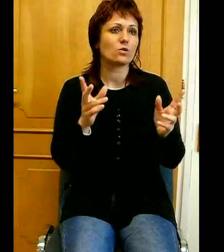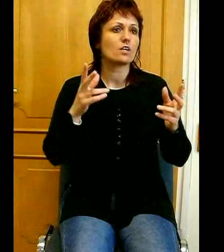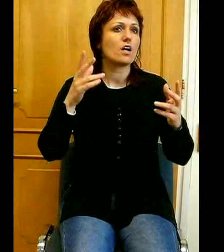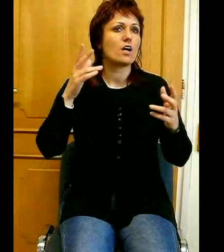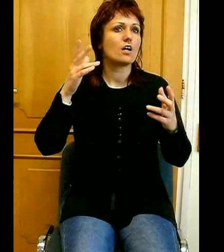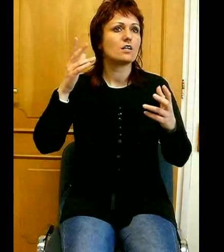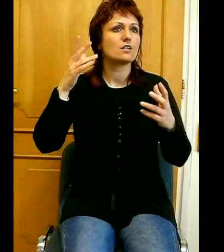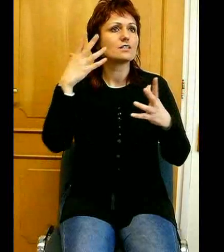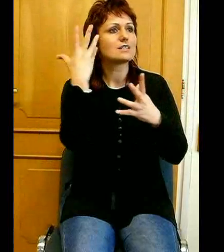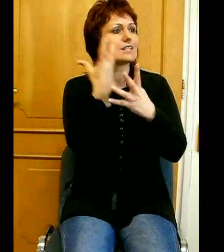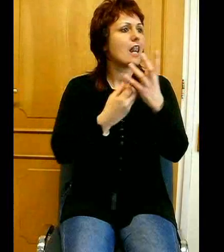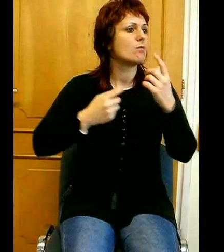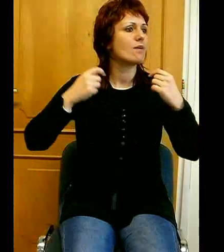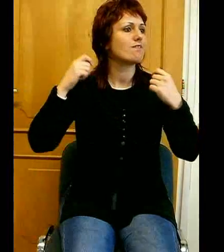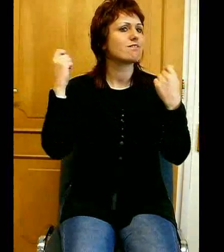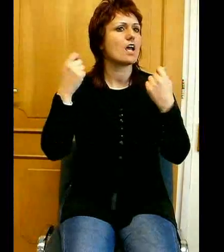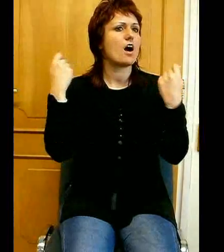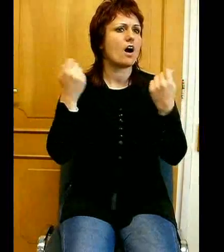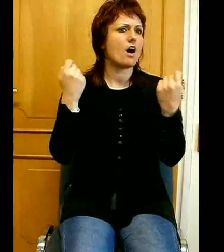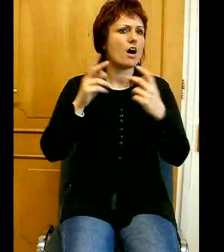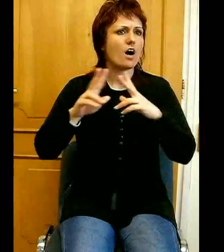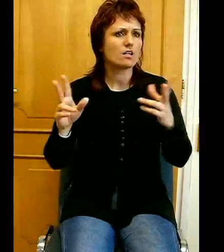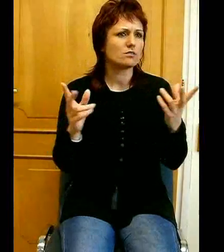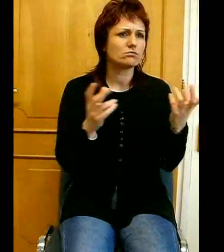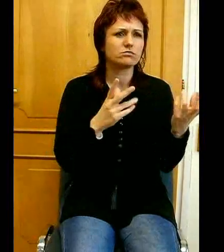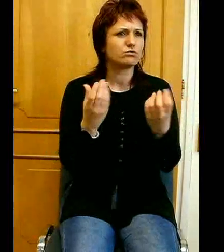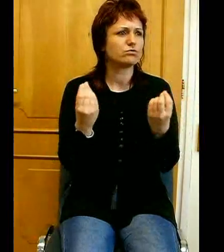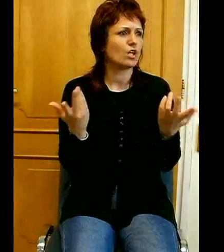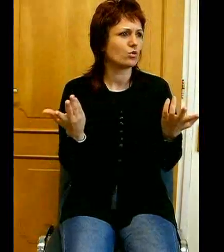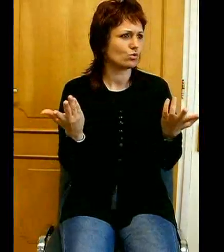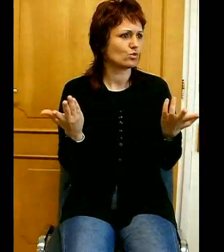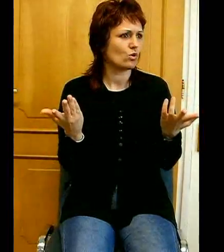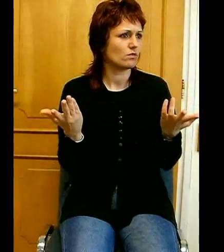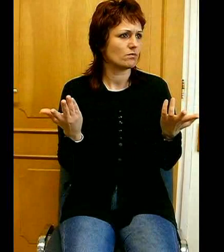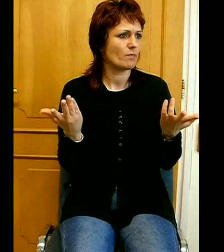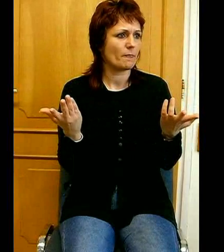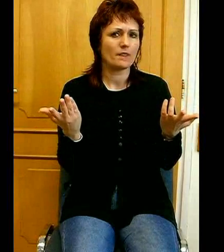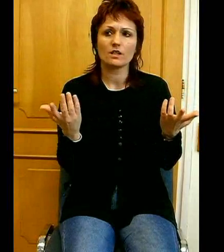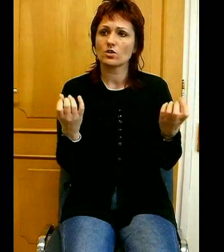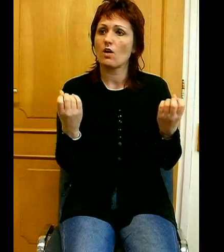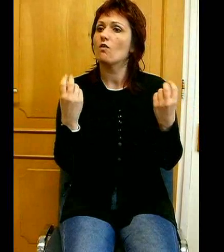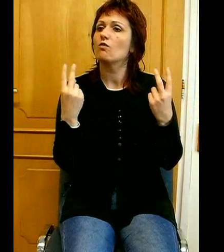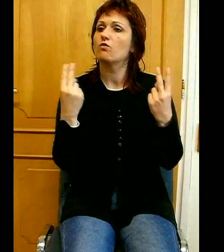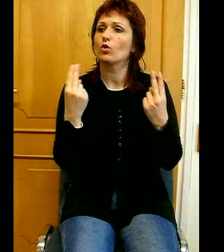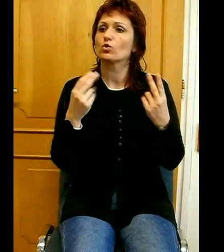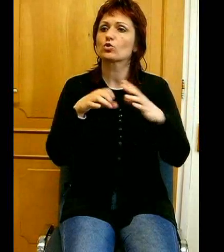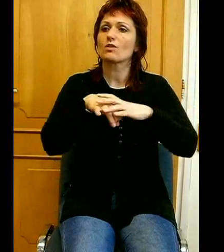gazdag időszakban élünk, és nagyon fontos, hogy erősen gyökerezzünk abban a tavalyban, ahonnak